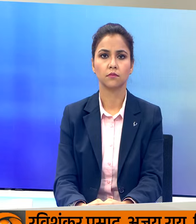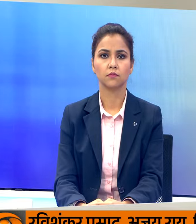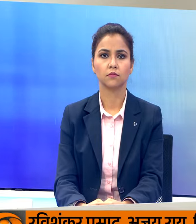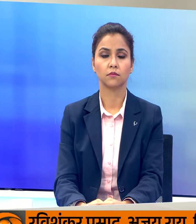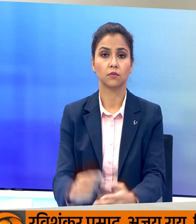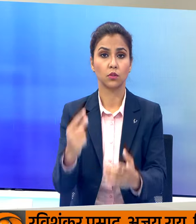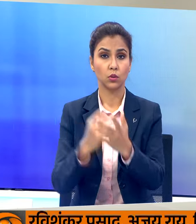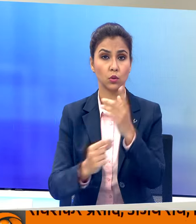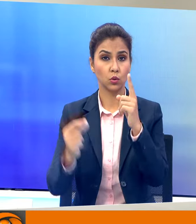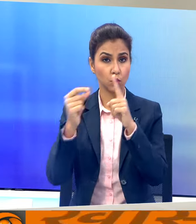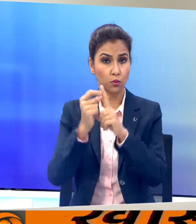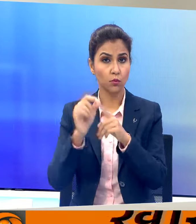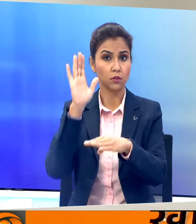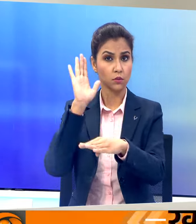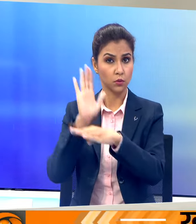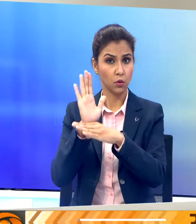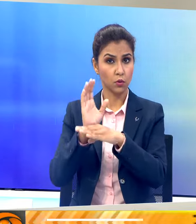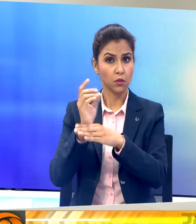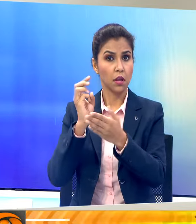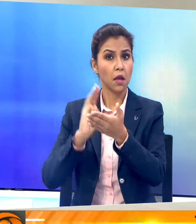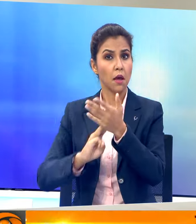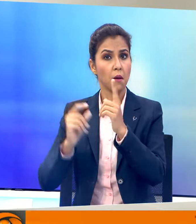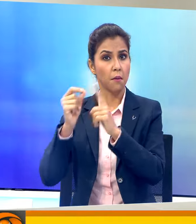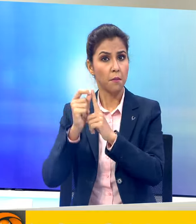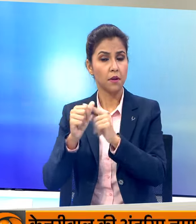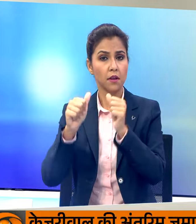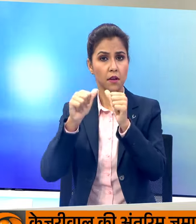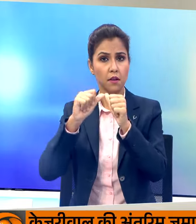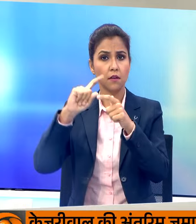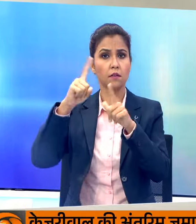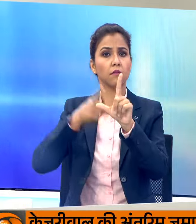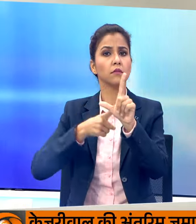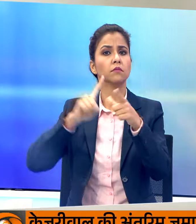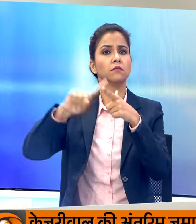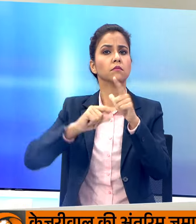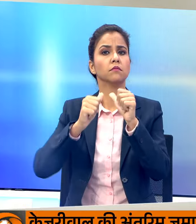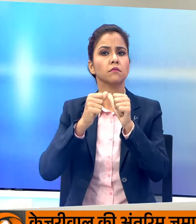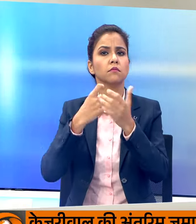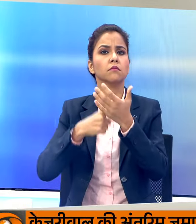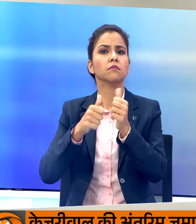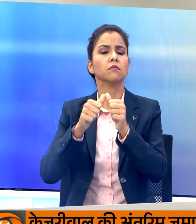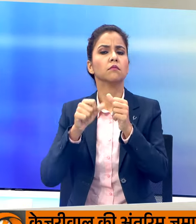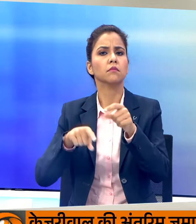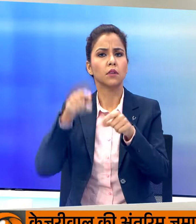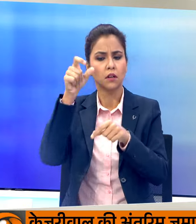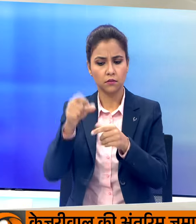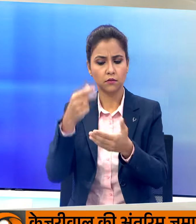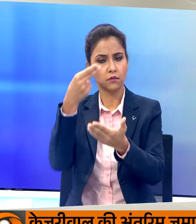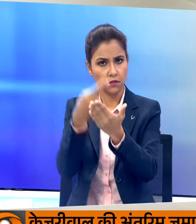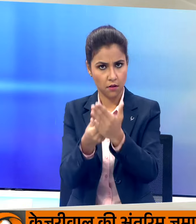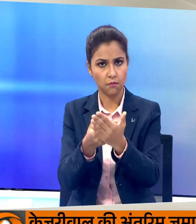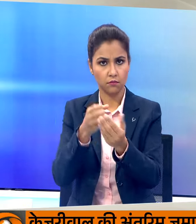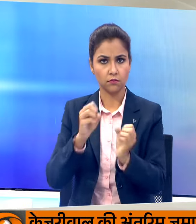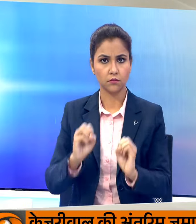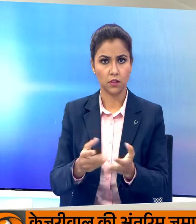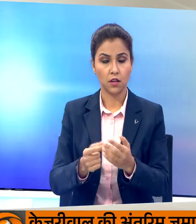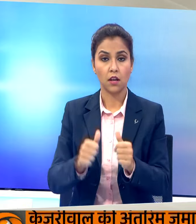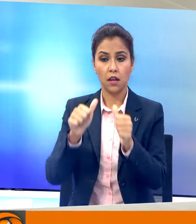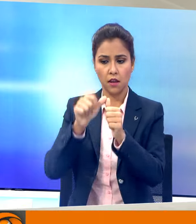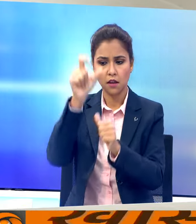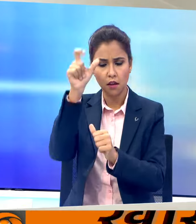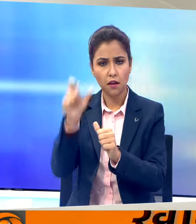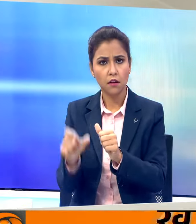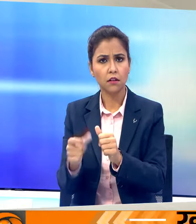उत्रप्रदेश की कॉंग्रिस प्रदेश अध्यक्ष आजे राय आजे लोगसभा चुनाव के लिए अपना नामांक अभरेंगे आजे राय